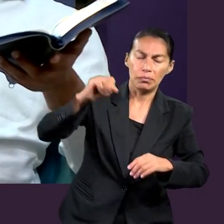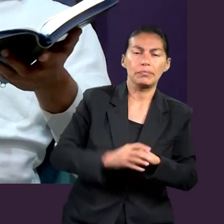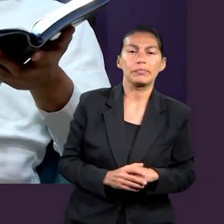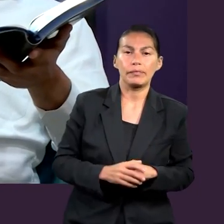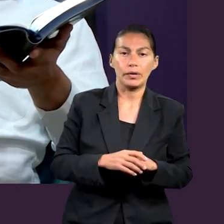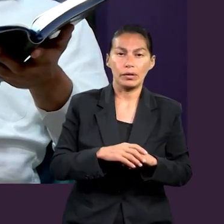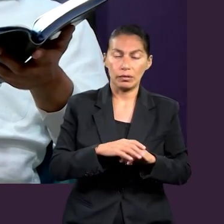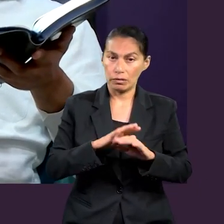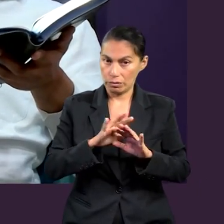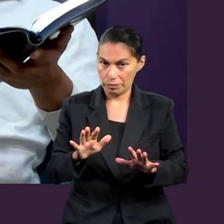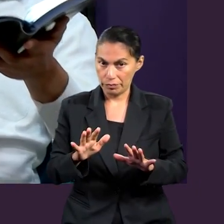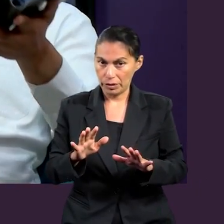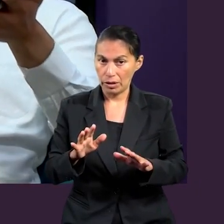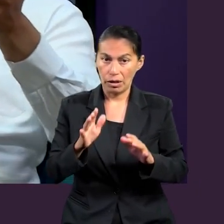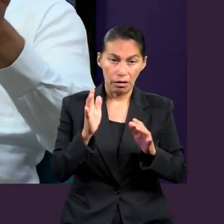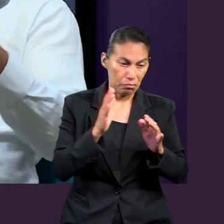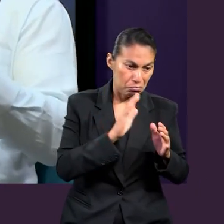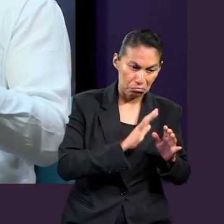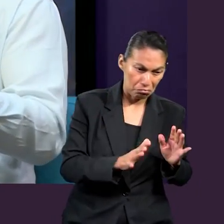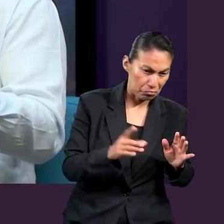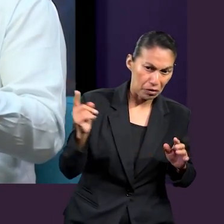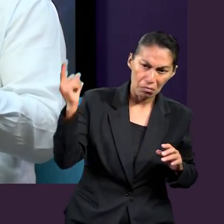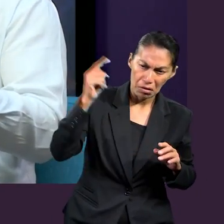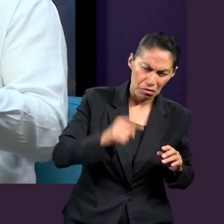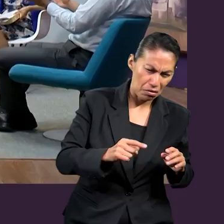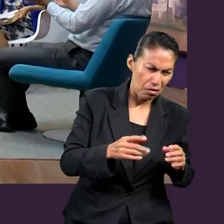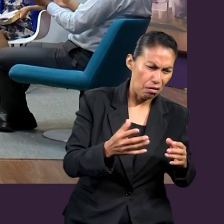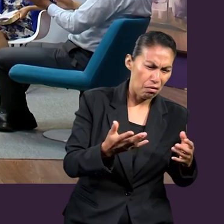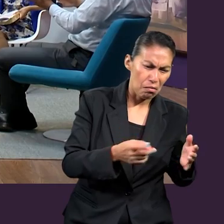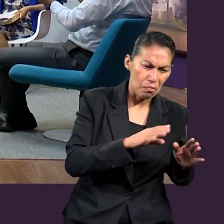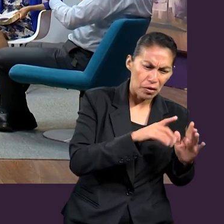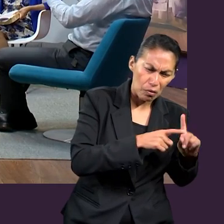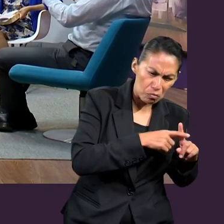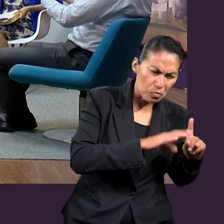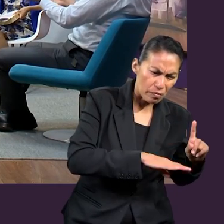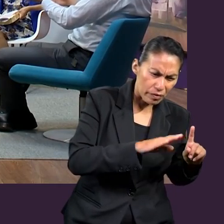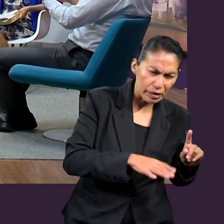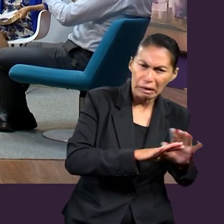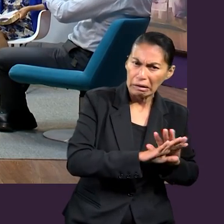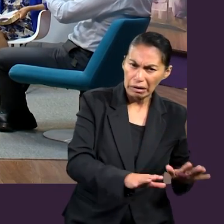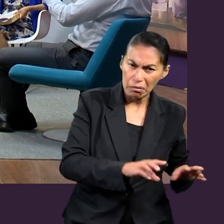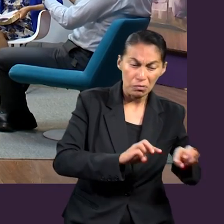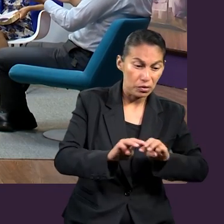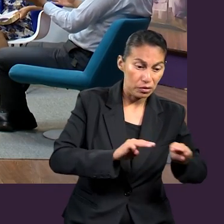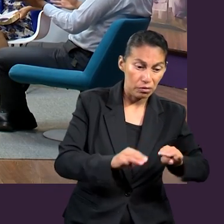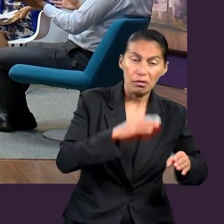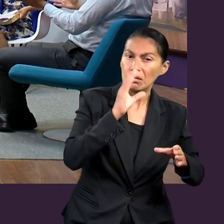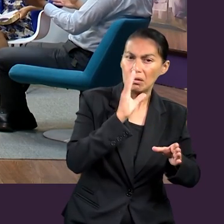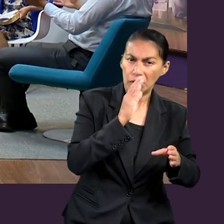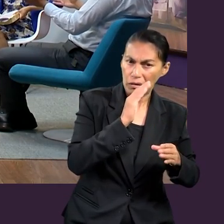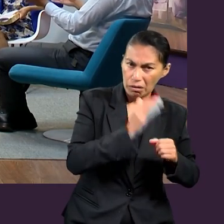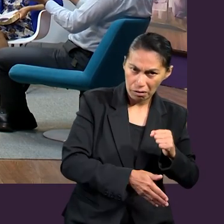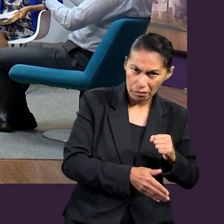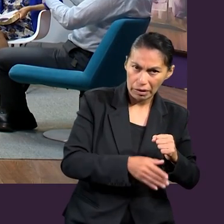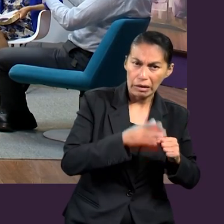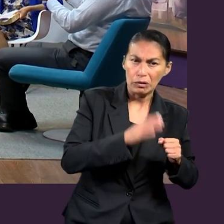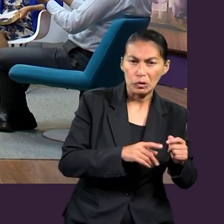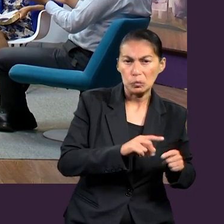asciende al cielo. Y entonces el Espíritu Santo desciende. Y ahora Él realiza también un ministerio aquí en la tierra y durante cierto